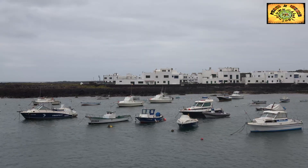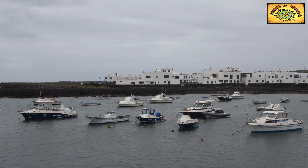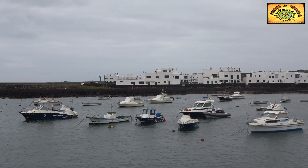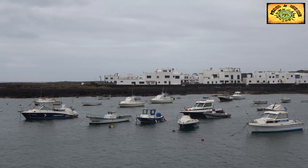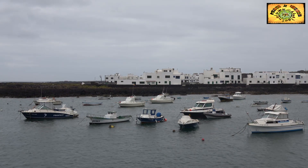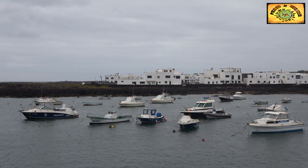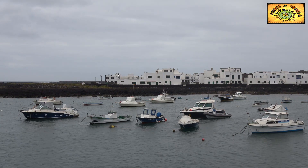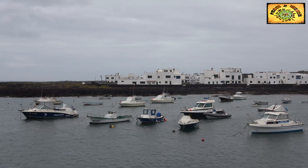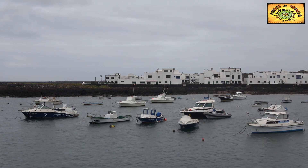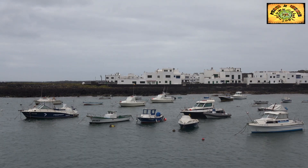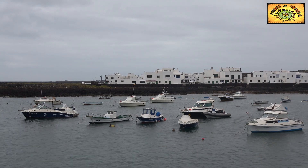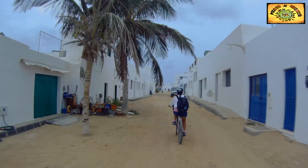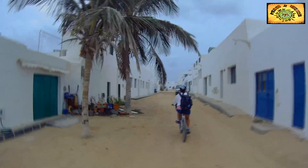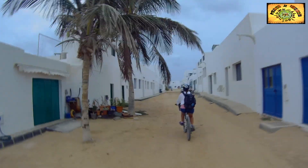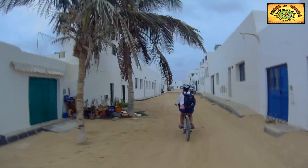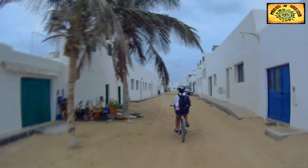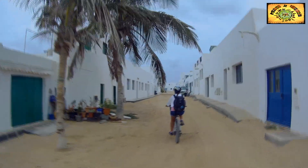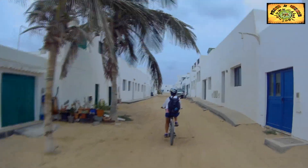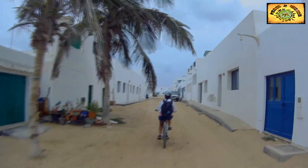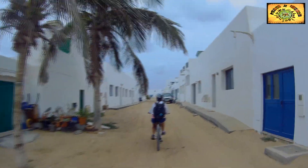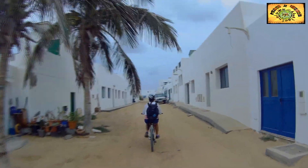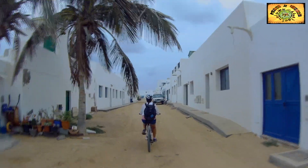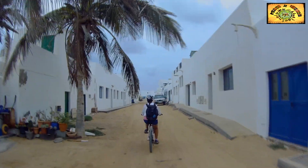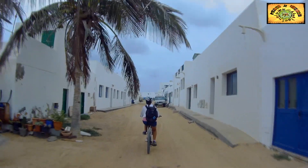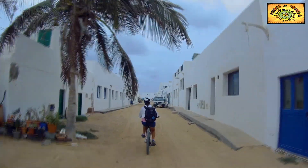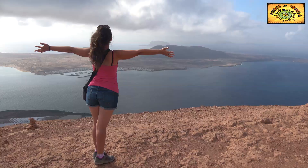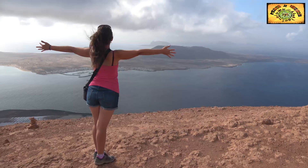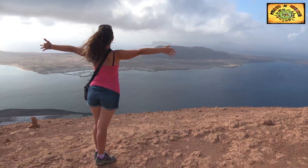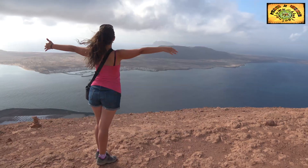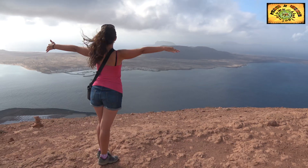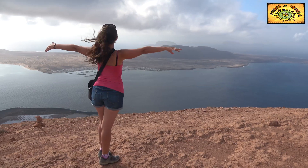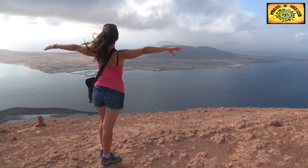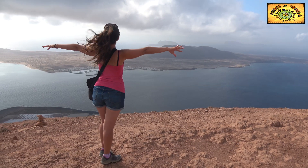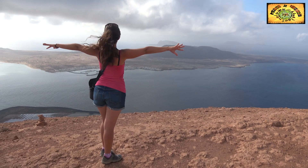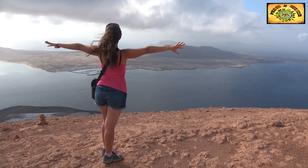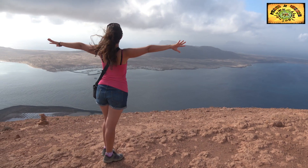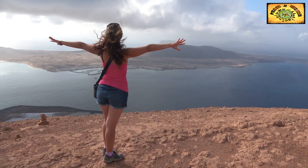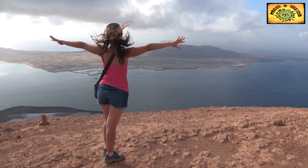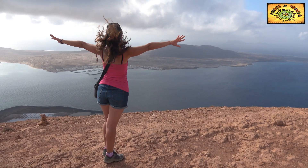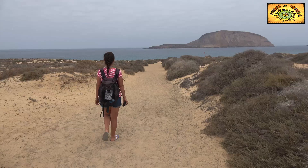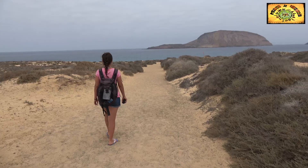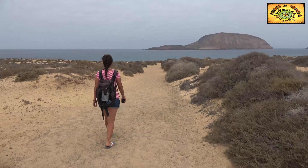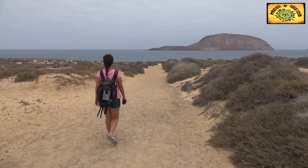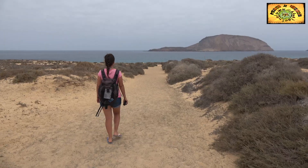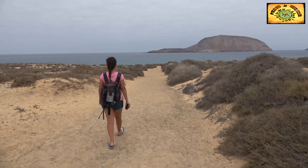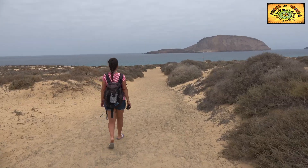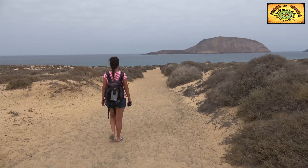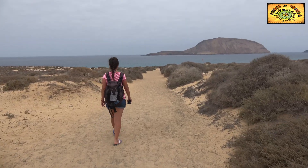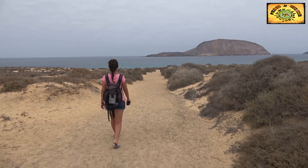que cojas bicicleta. ¿Por qué? Alquilar. Porque la isla entera no está asfaltada. Es toda la arena de playa. Y es planita, planita.